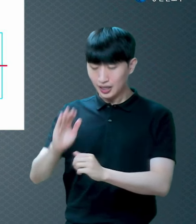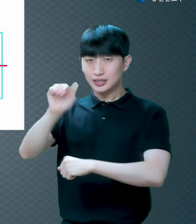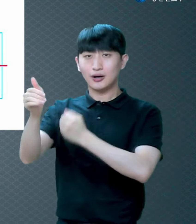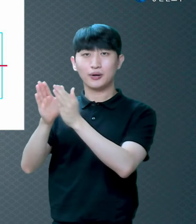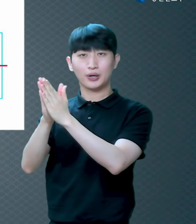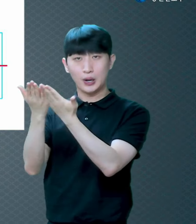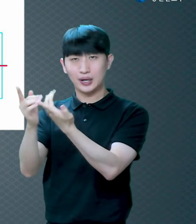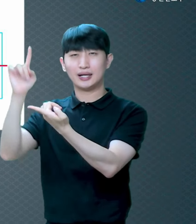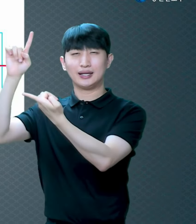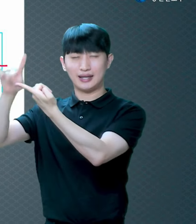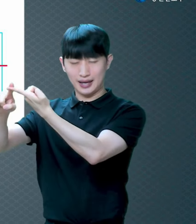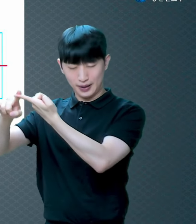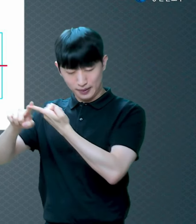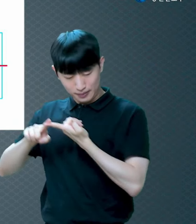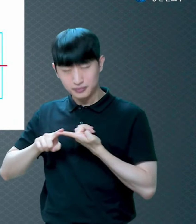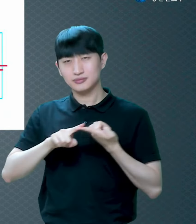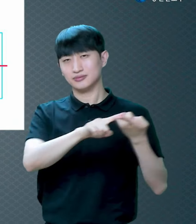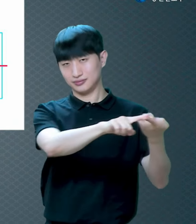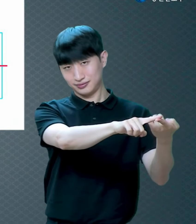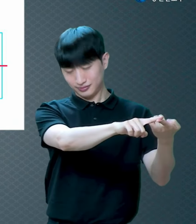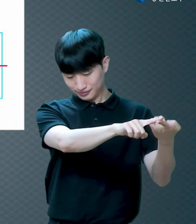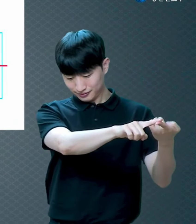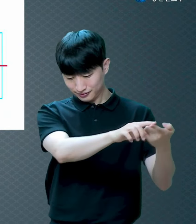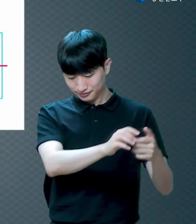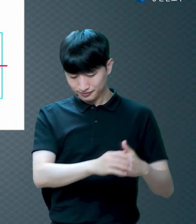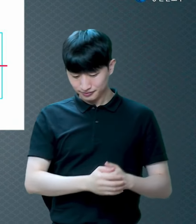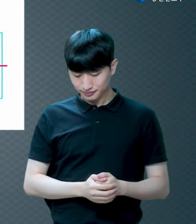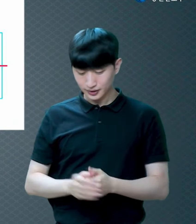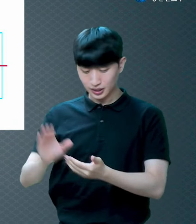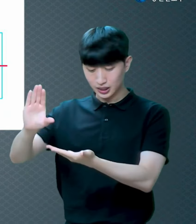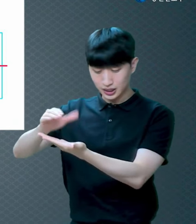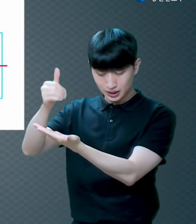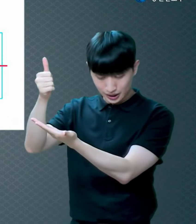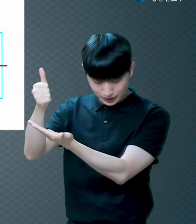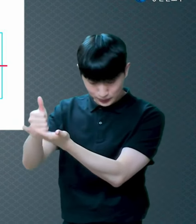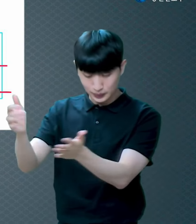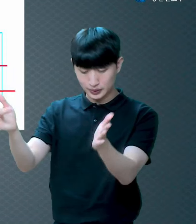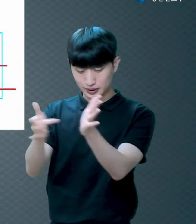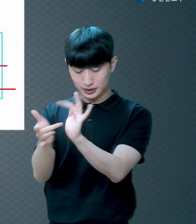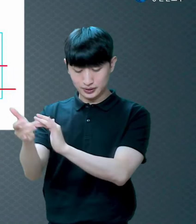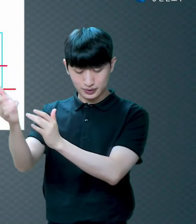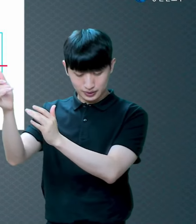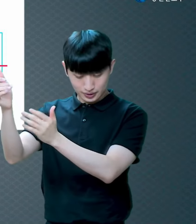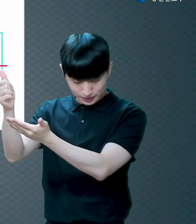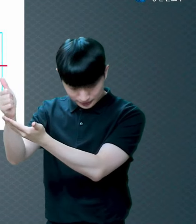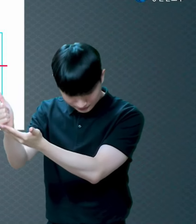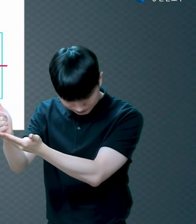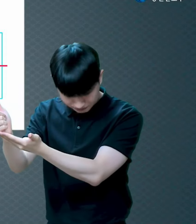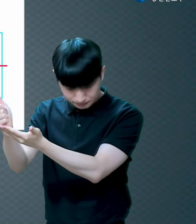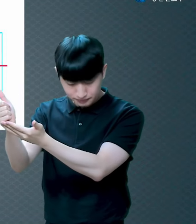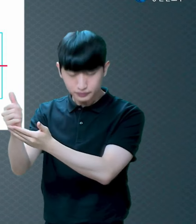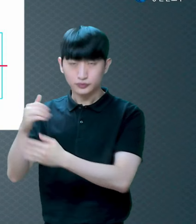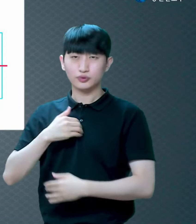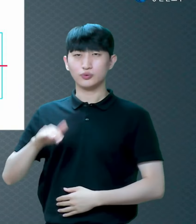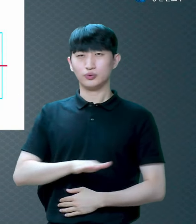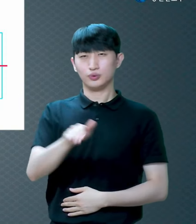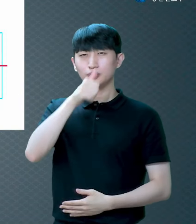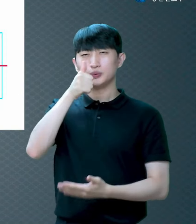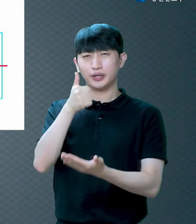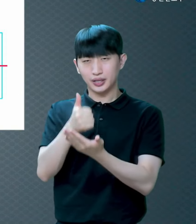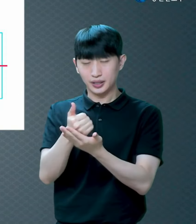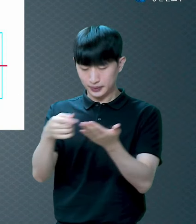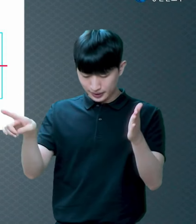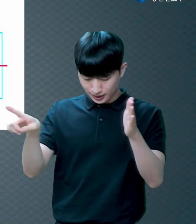위하여 죽으시고 장사 지낸 바 되었다가 성경대로 사흘만에